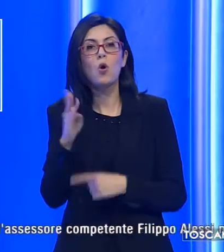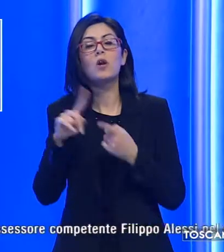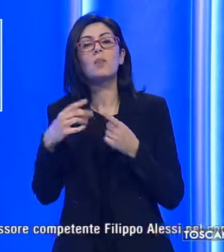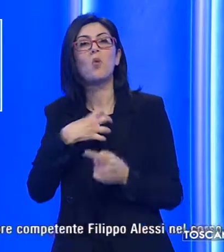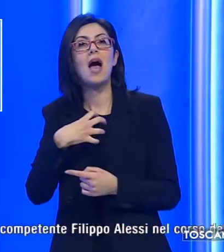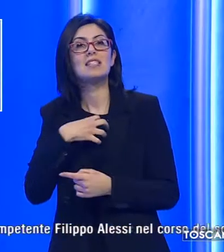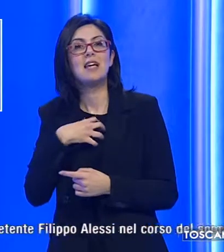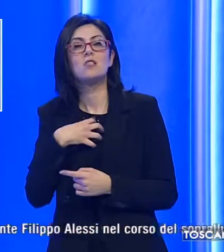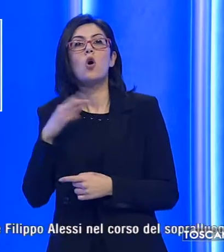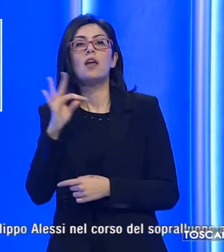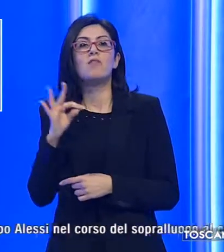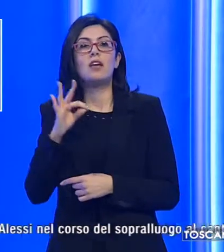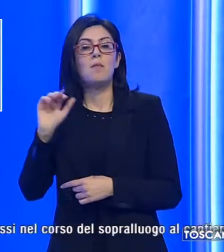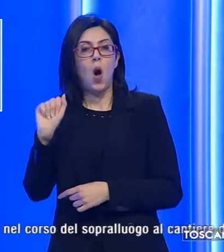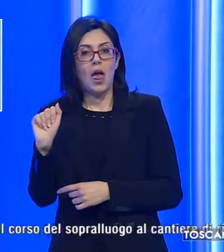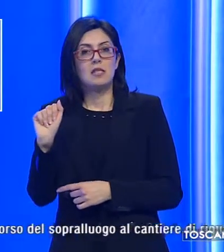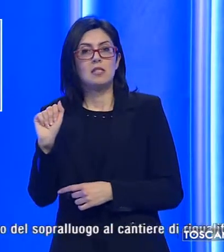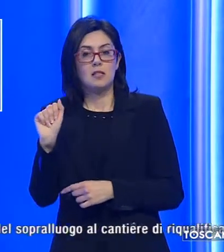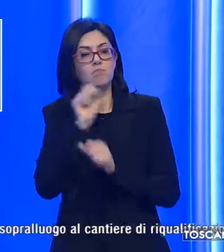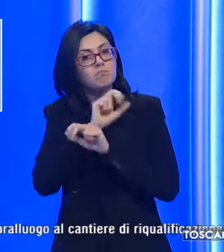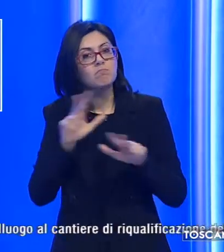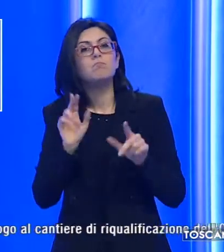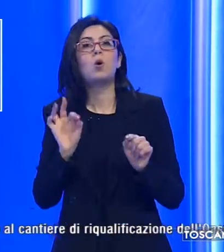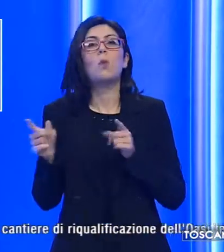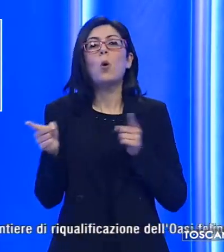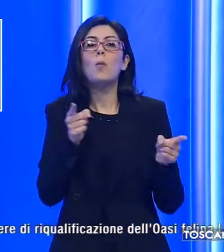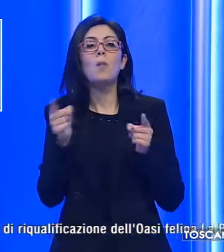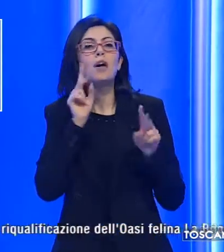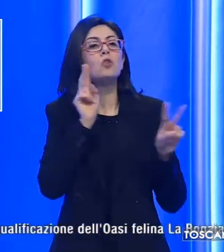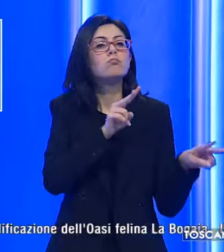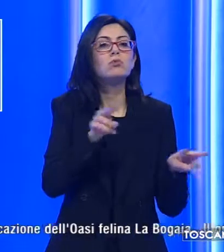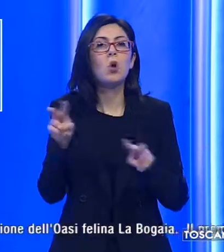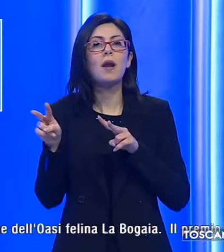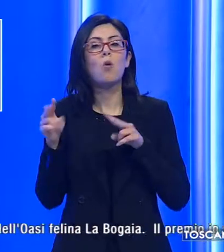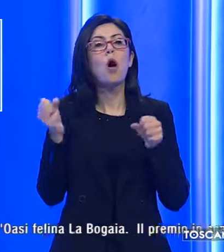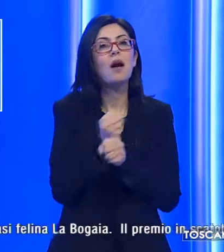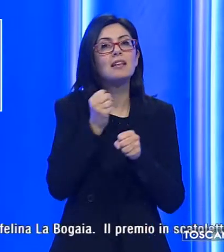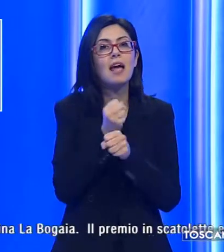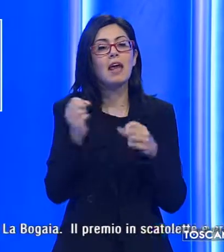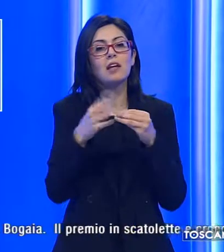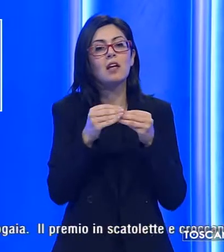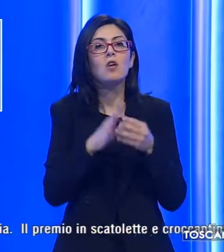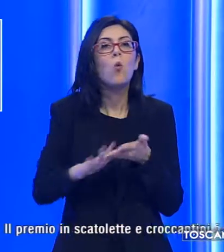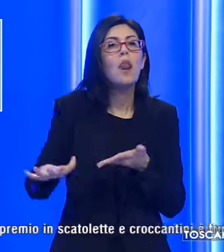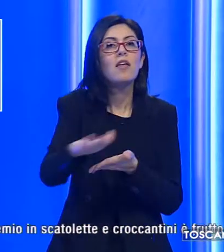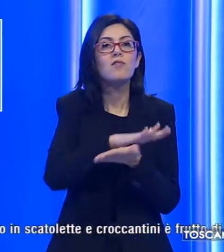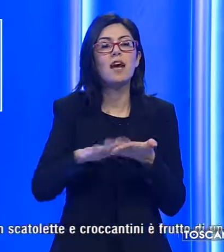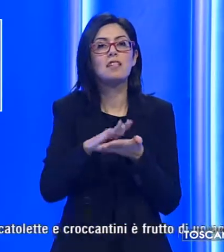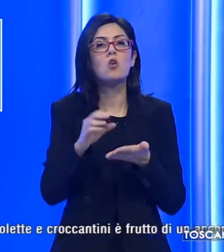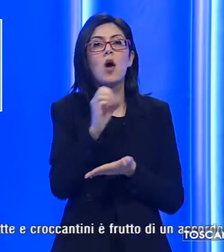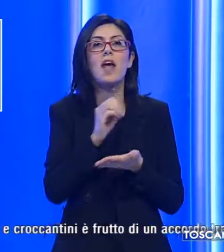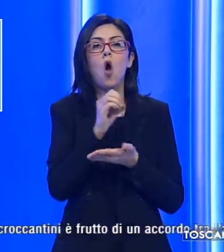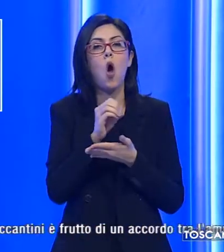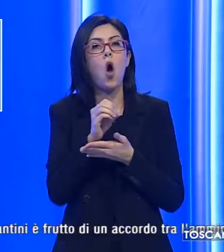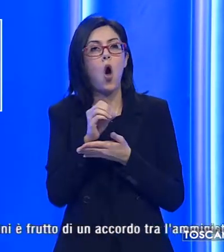'assessore Filippo Alessi durante un sopralluogo al cantiere di riqualificazione dell'oasi